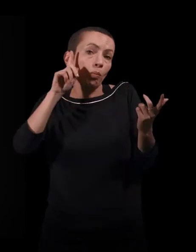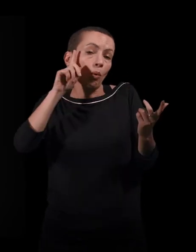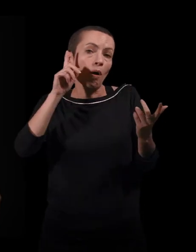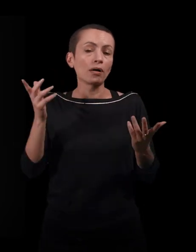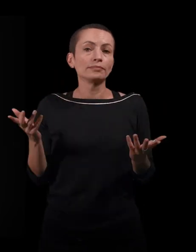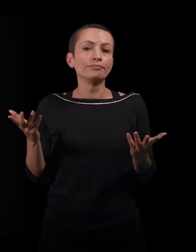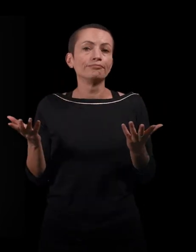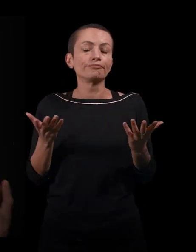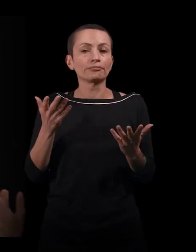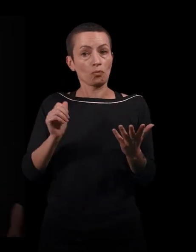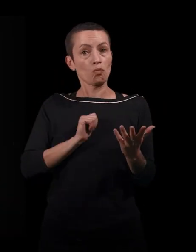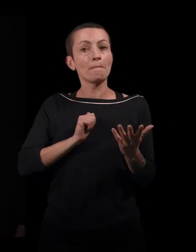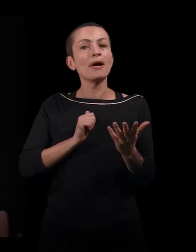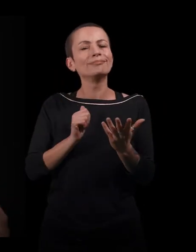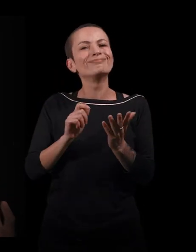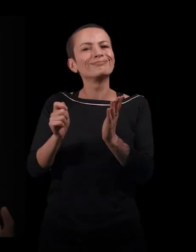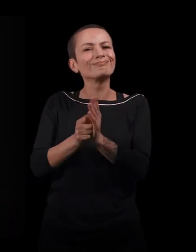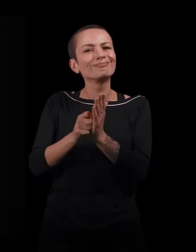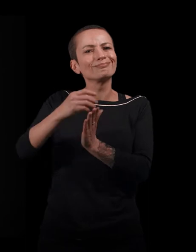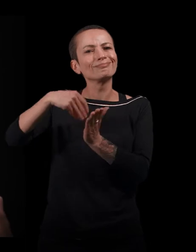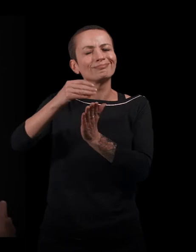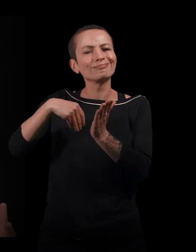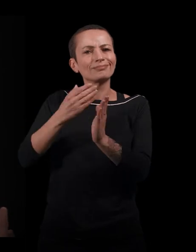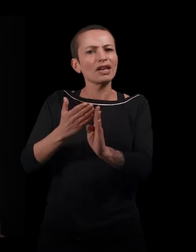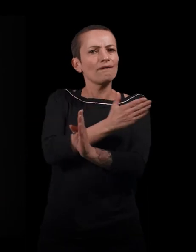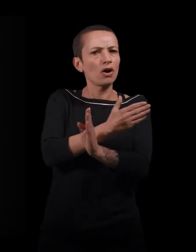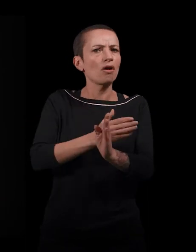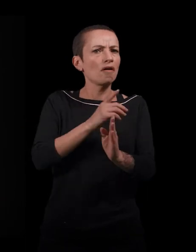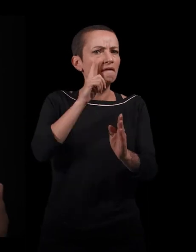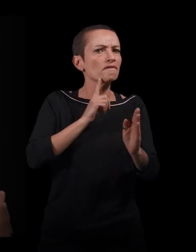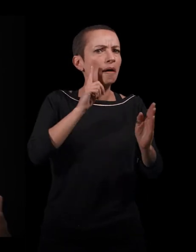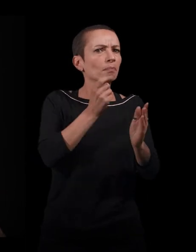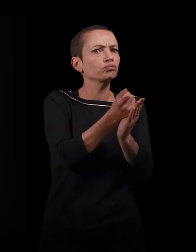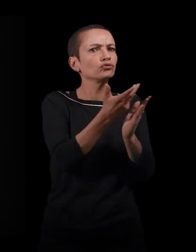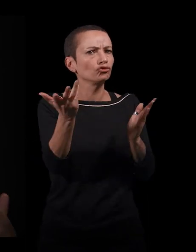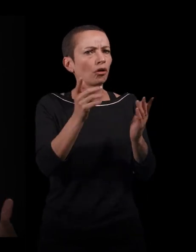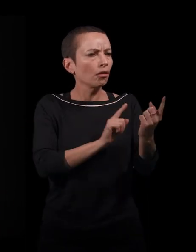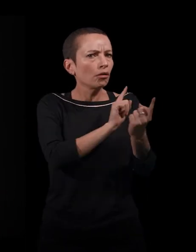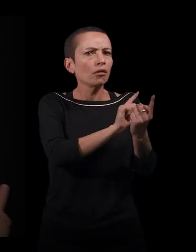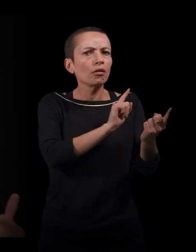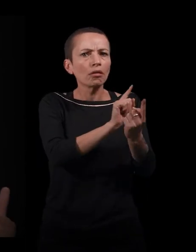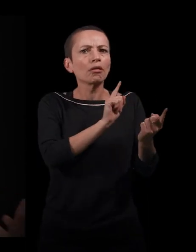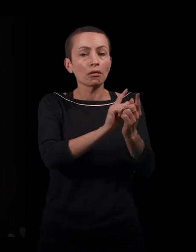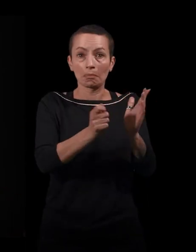puisqu'il m'a été donné, avant d'écrire ce texte, de rencontrer beaucoup de femmes qui avaient vécu à cette période-là.